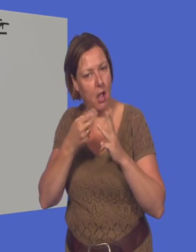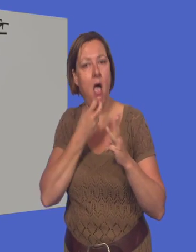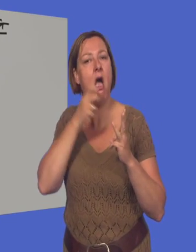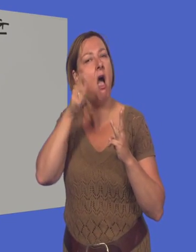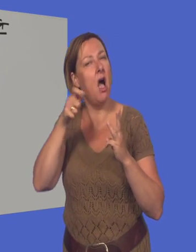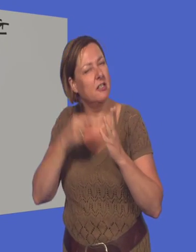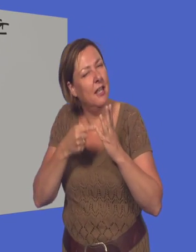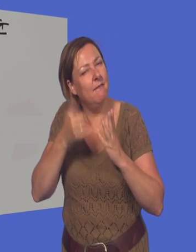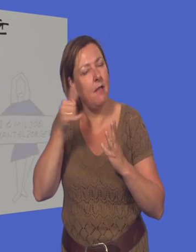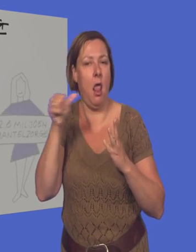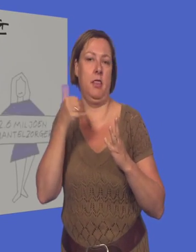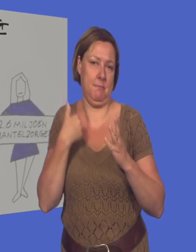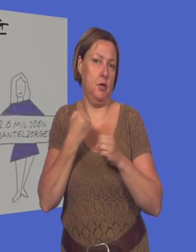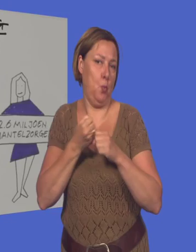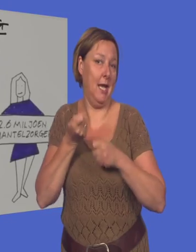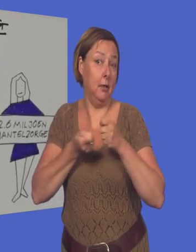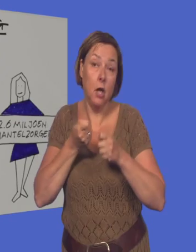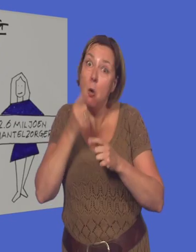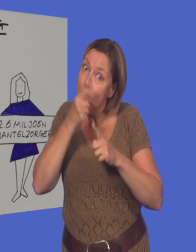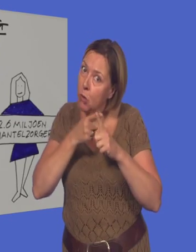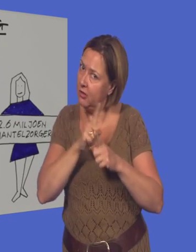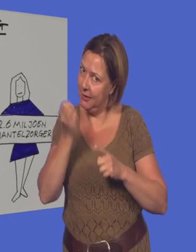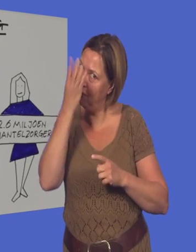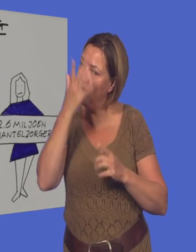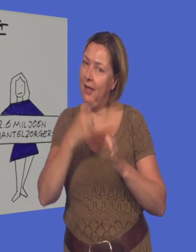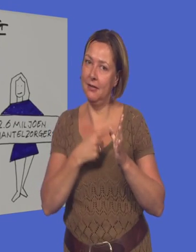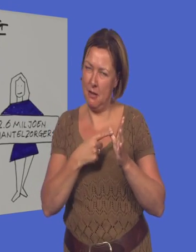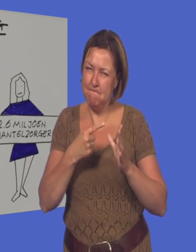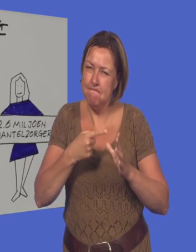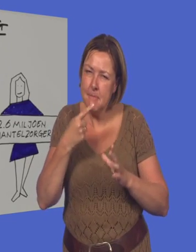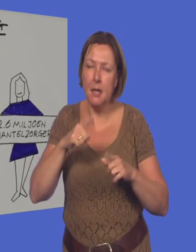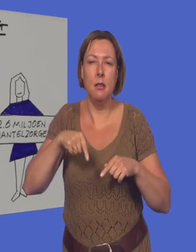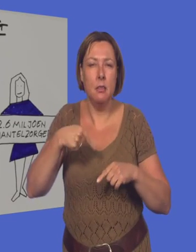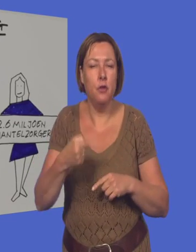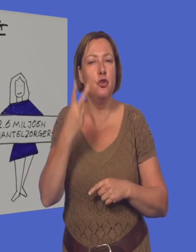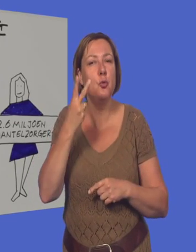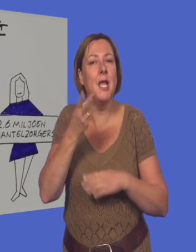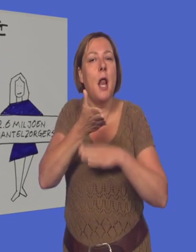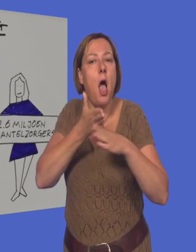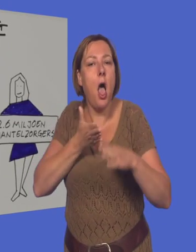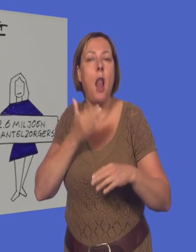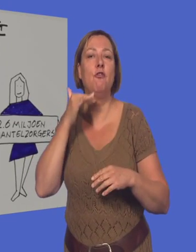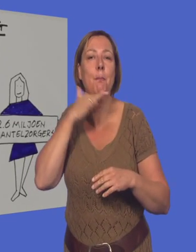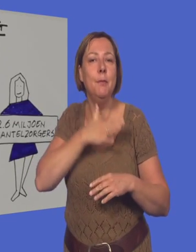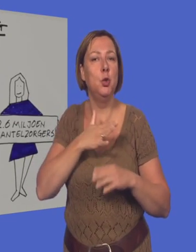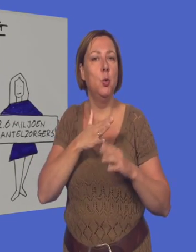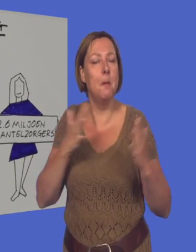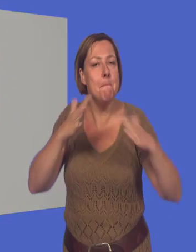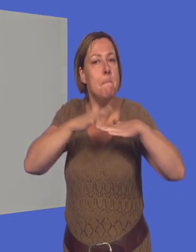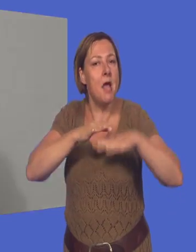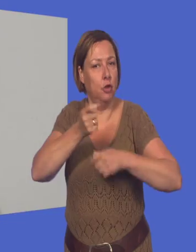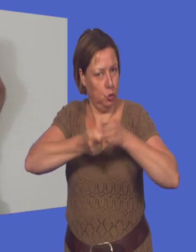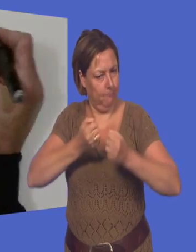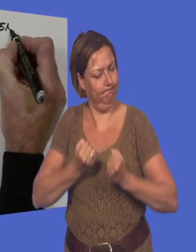anderen die werken in de zorg. En niet te vergeten van meer dan 2,5 miljoen mantelzorgers die zich inzetten voor hun kwetsbare naasten.